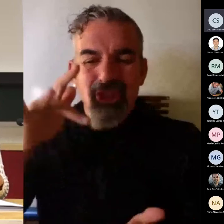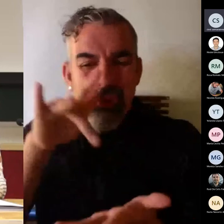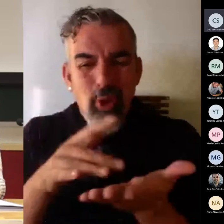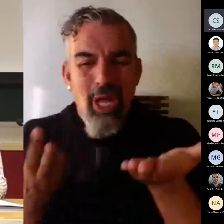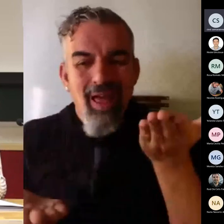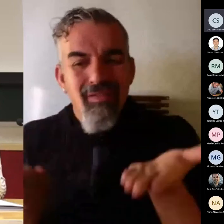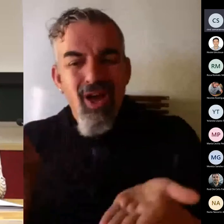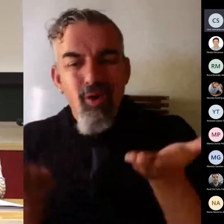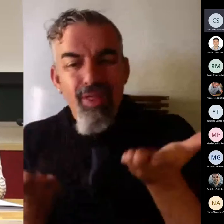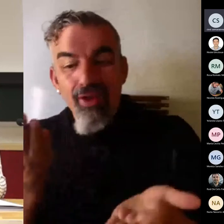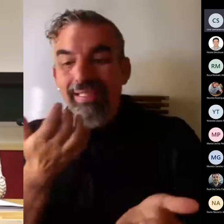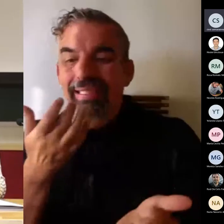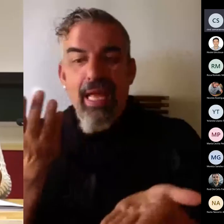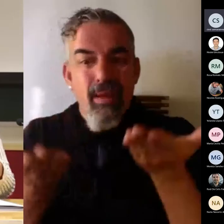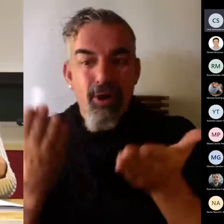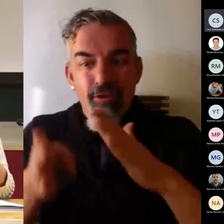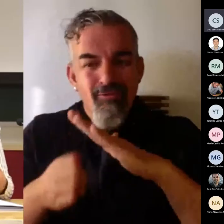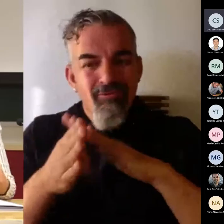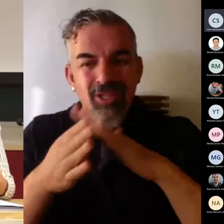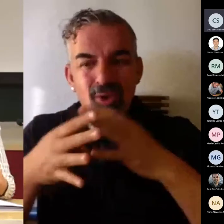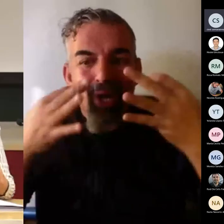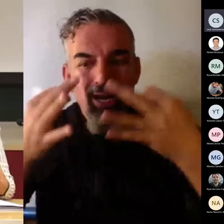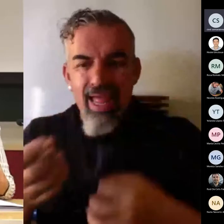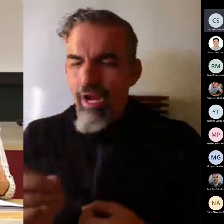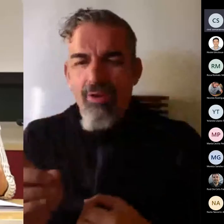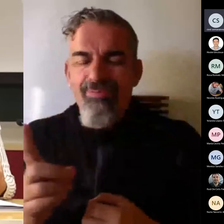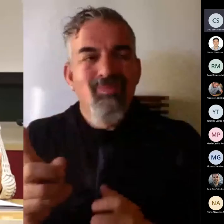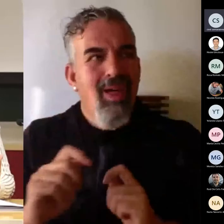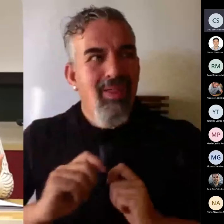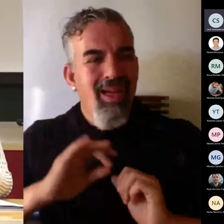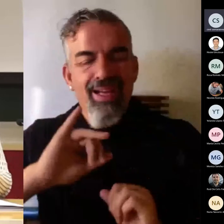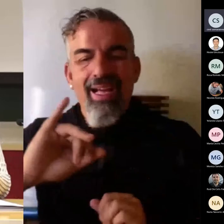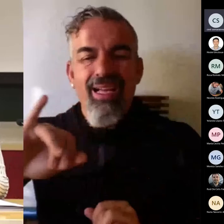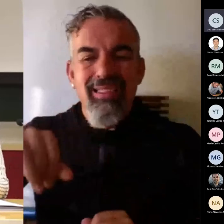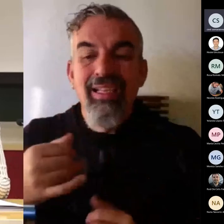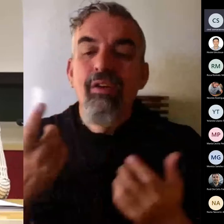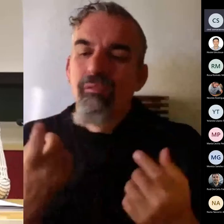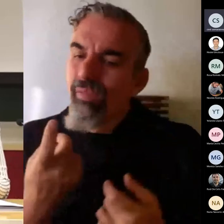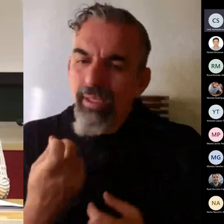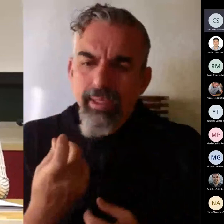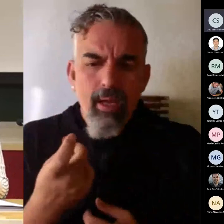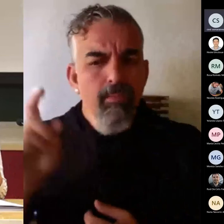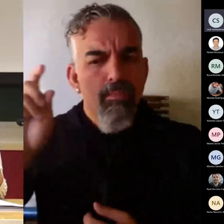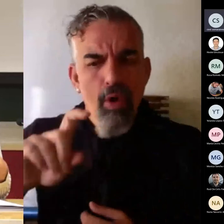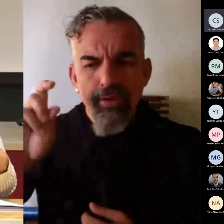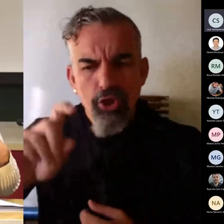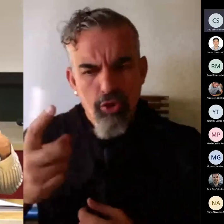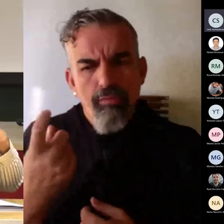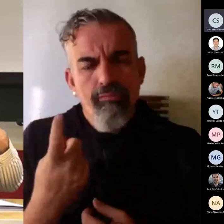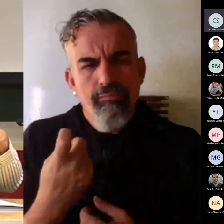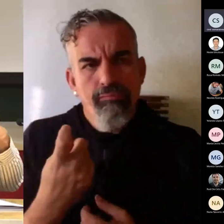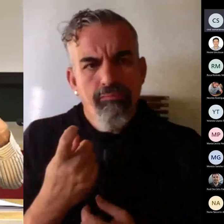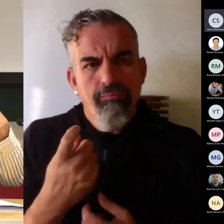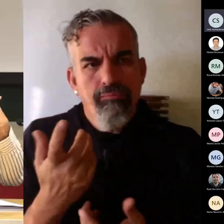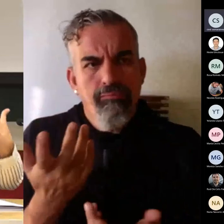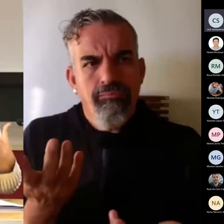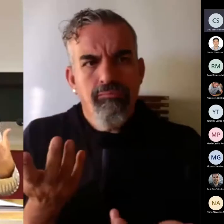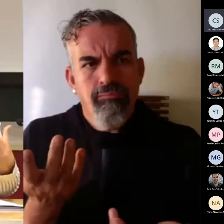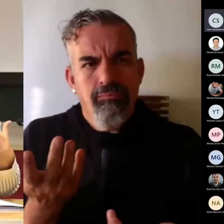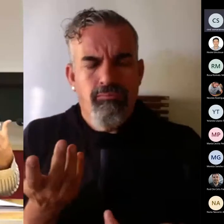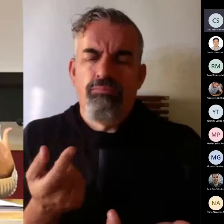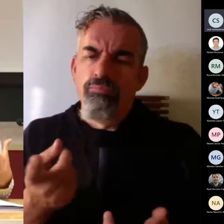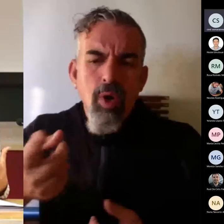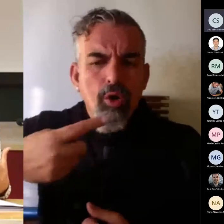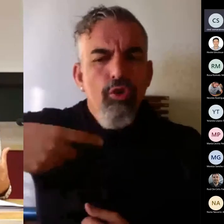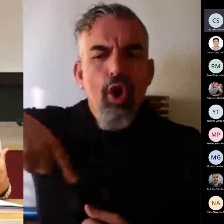una evaluación continua, real, nos pilla un poco cansados también. Entonces, tenemos que poner ese punto de decir, tenemos